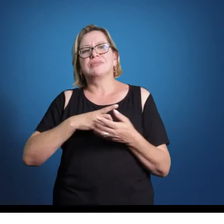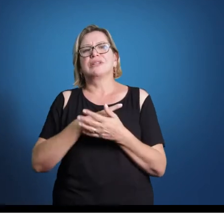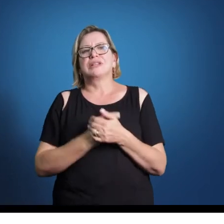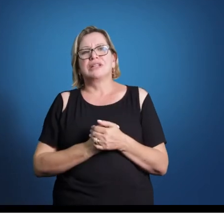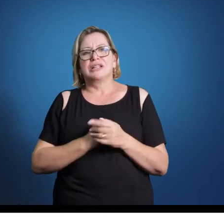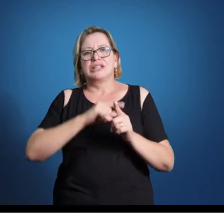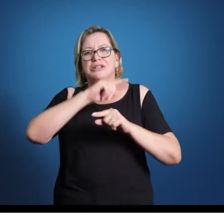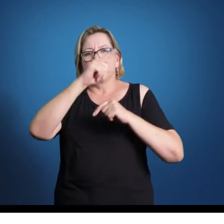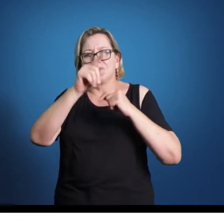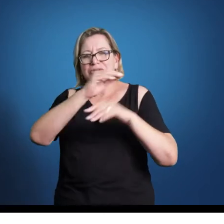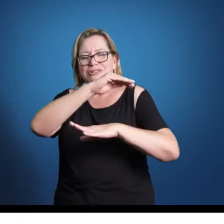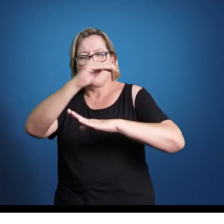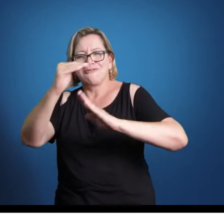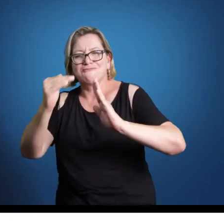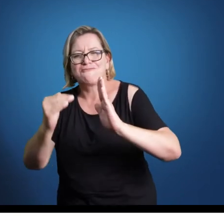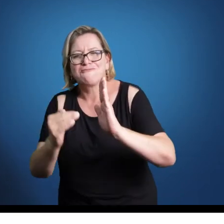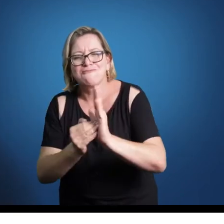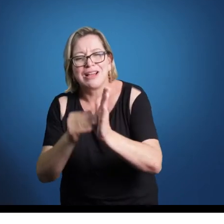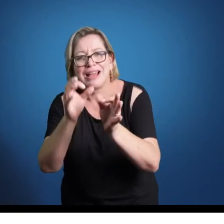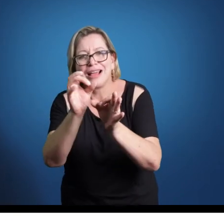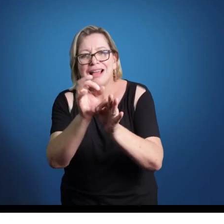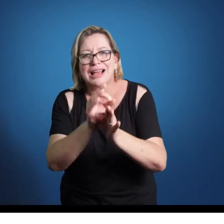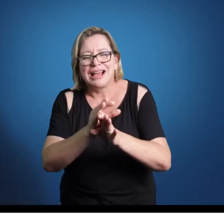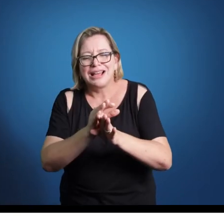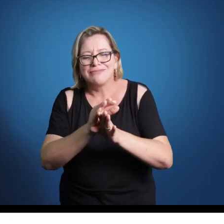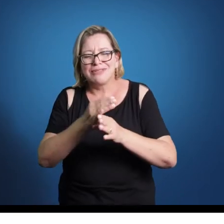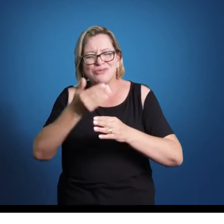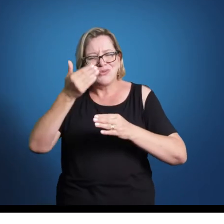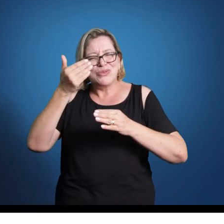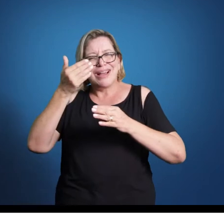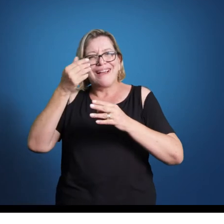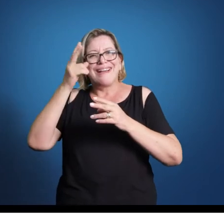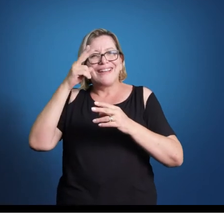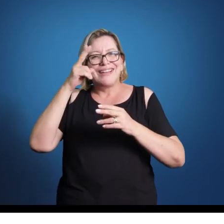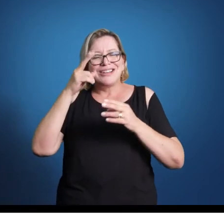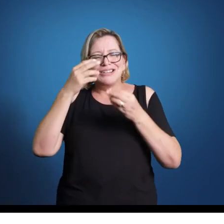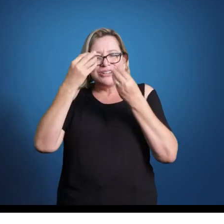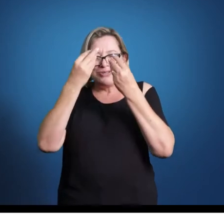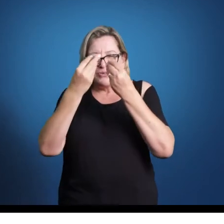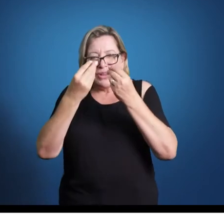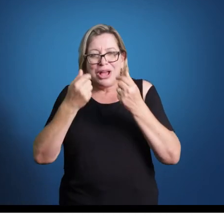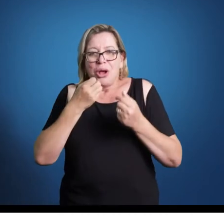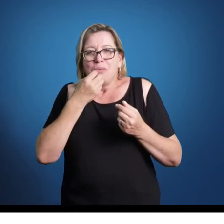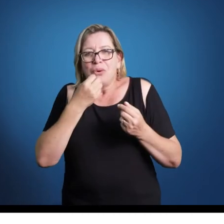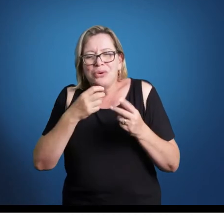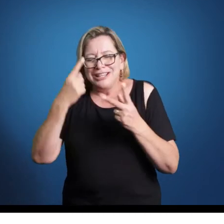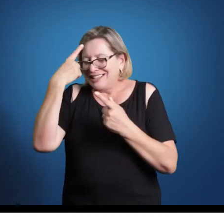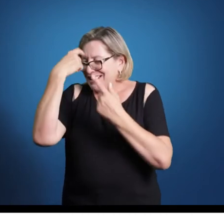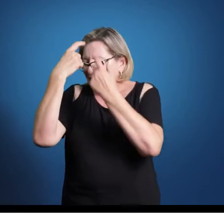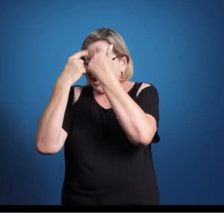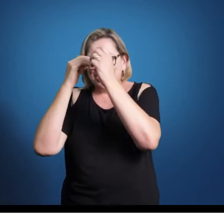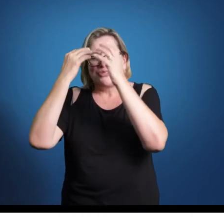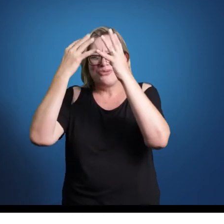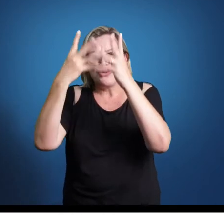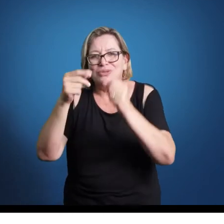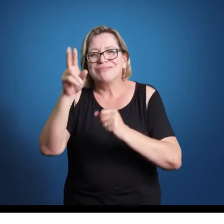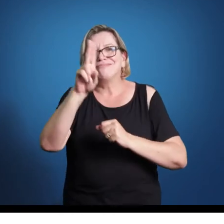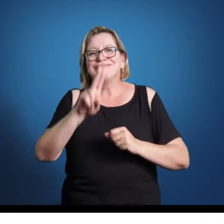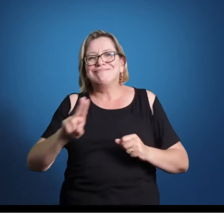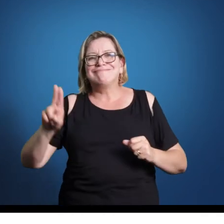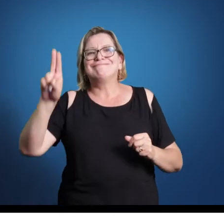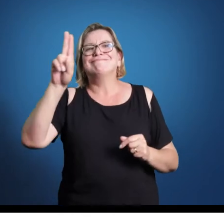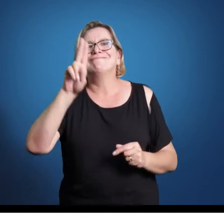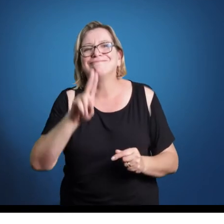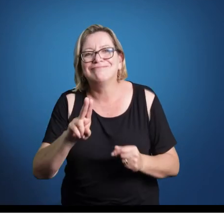nossa, aquele tema que foi exposto logo no comecinho, ele foi esgotado. Todas as ideias possíveis sobre aquele tema foram esgotadas e o compositor foi